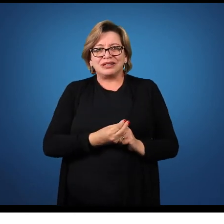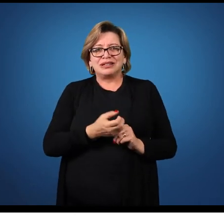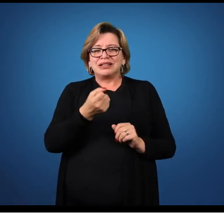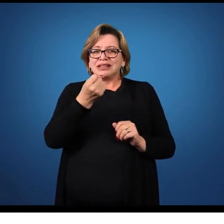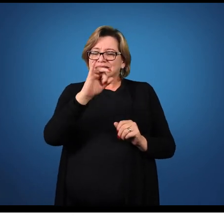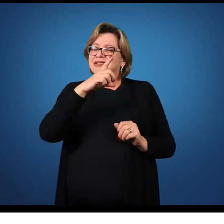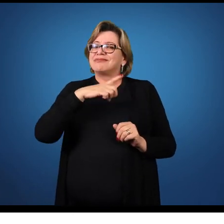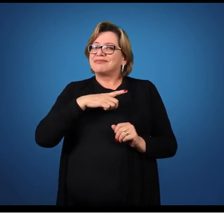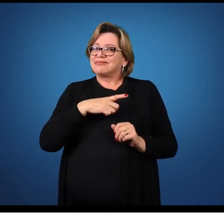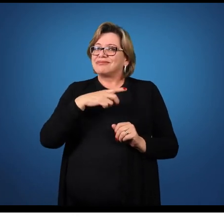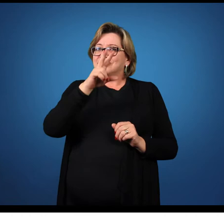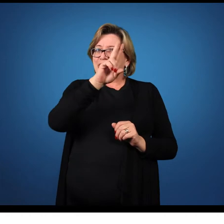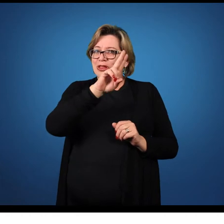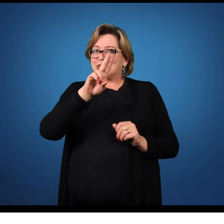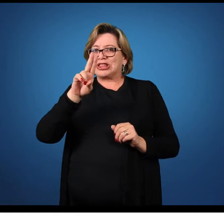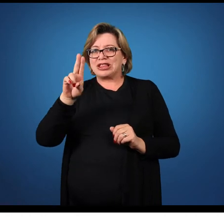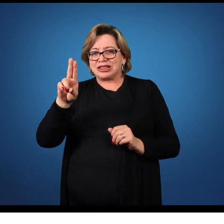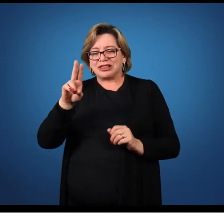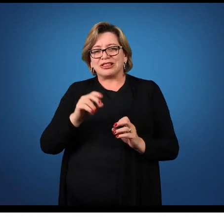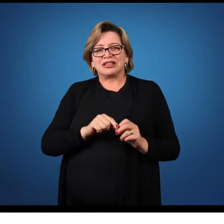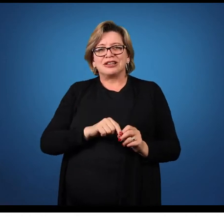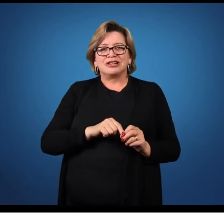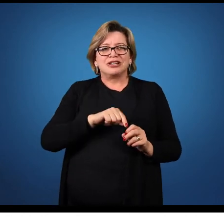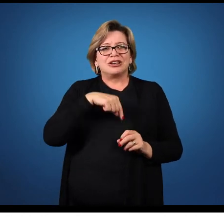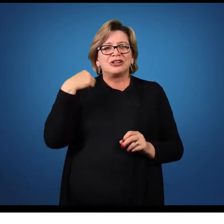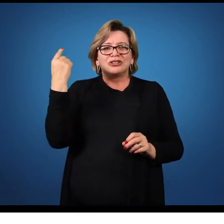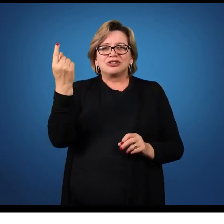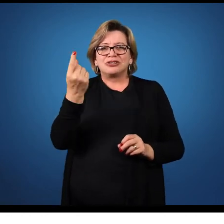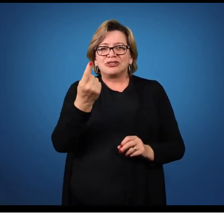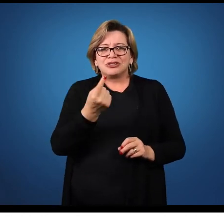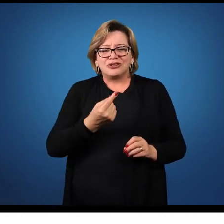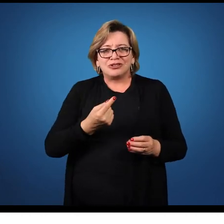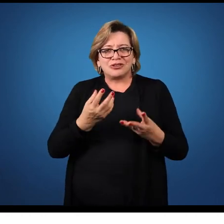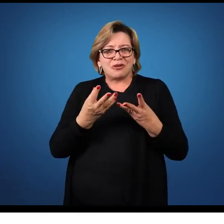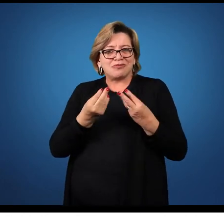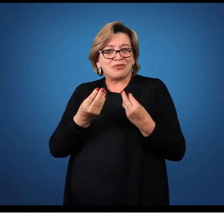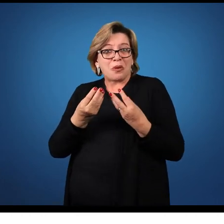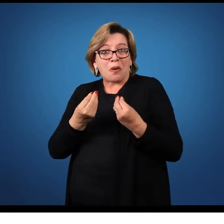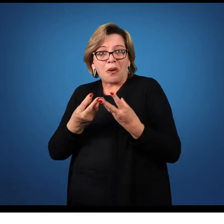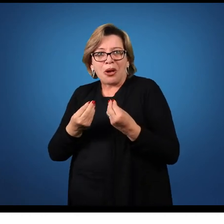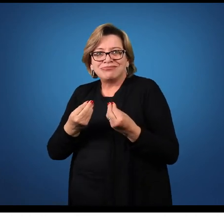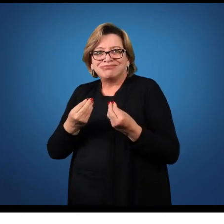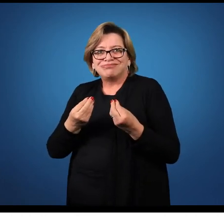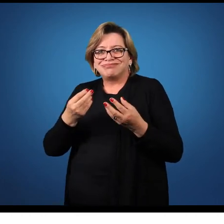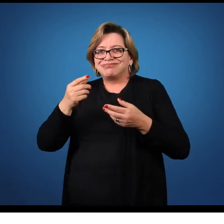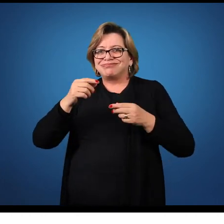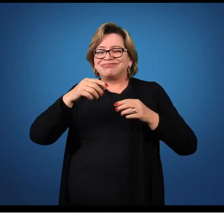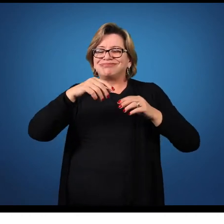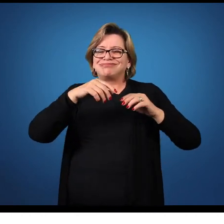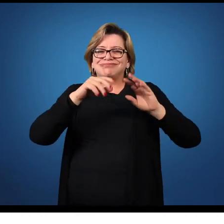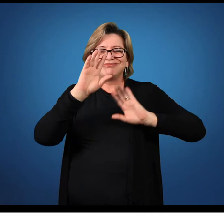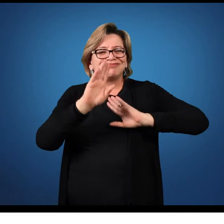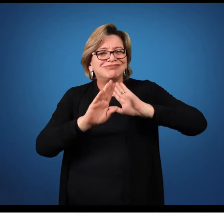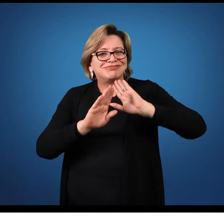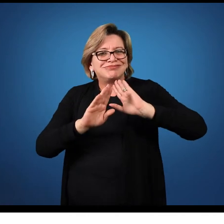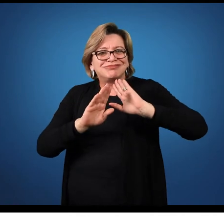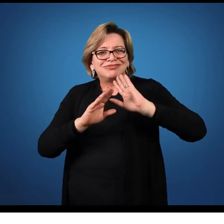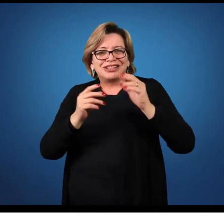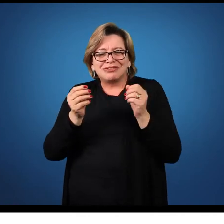título, como a gente fez da obra do Roper, a gente ia trazer muitos elementos para ela que iam